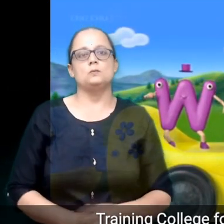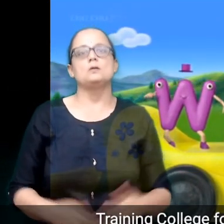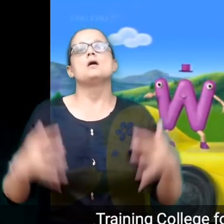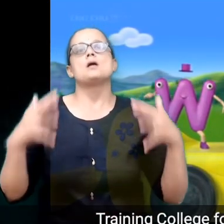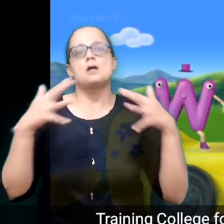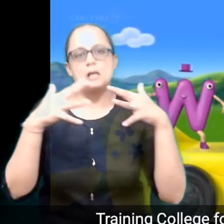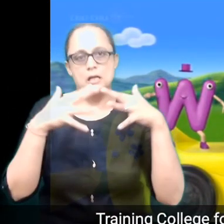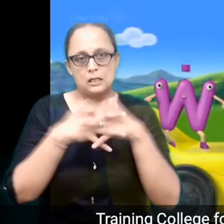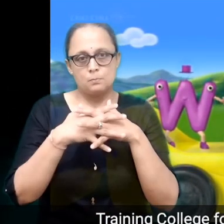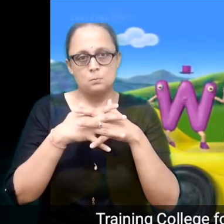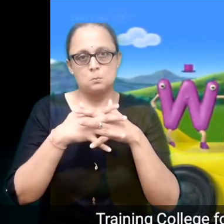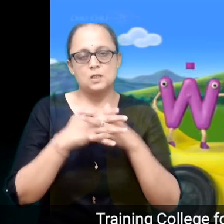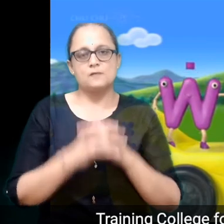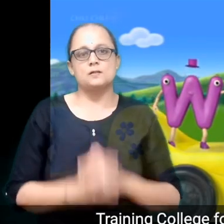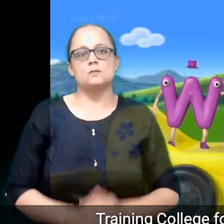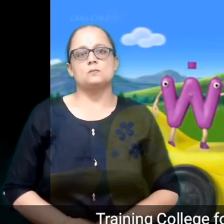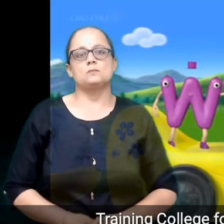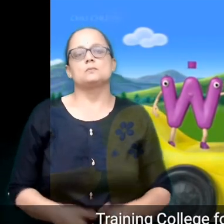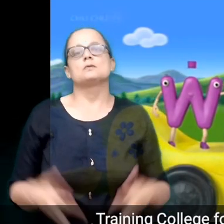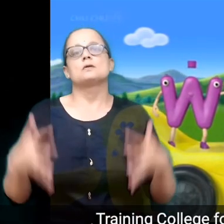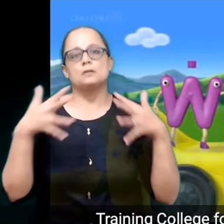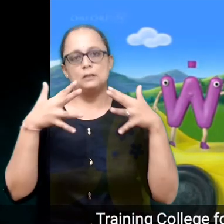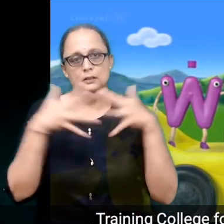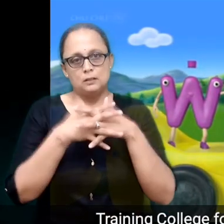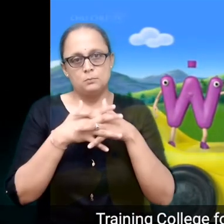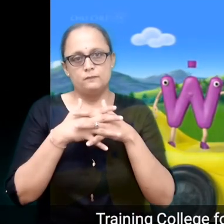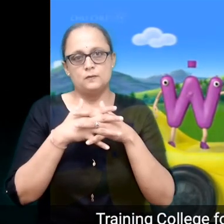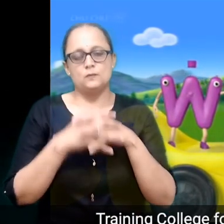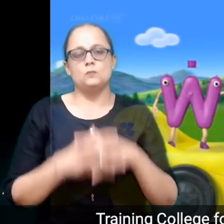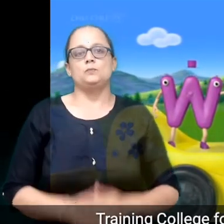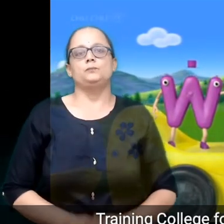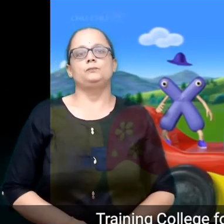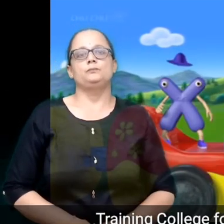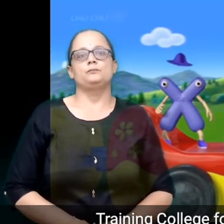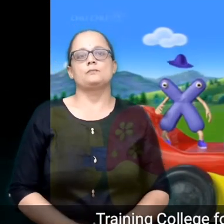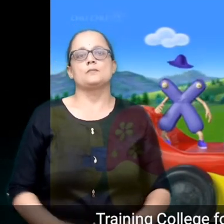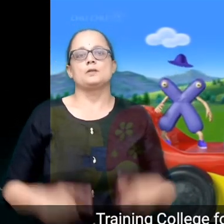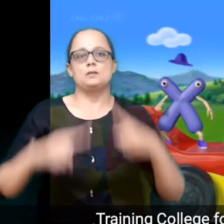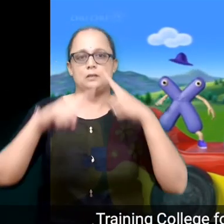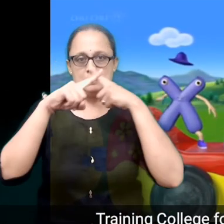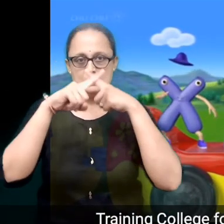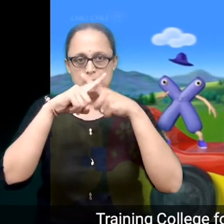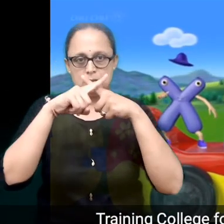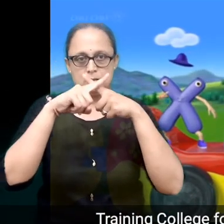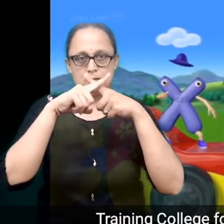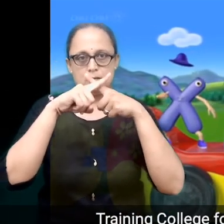W, W, X,